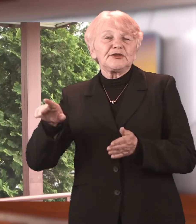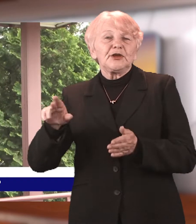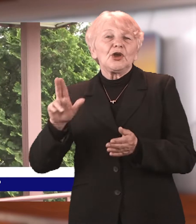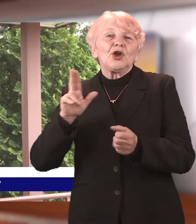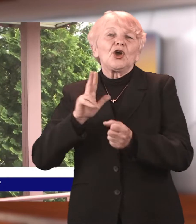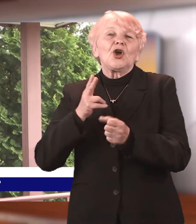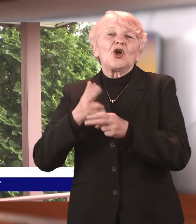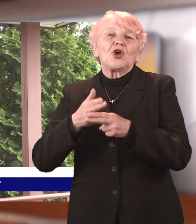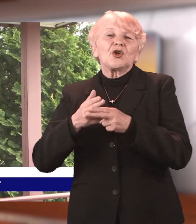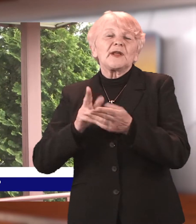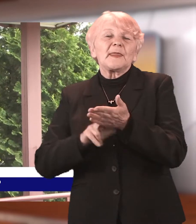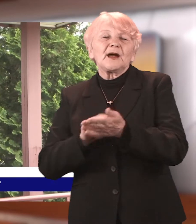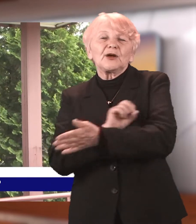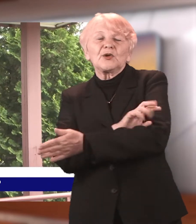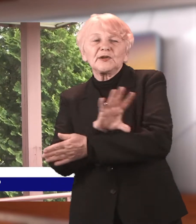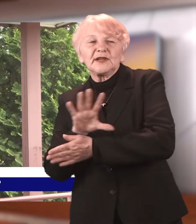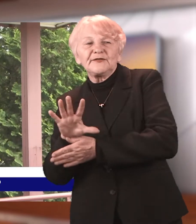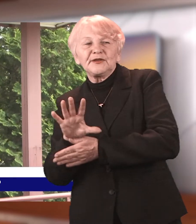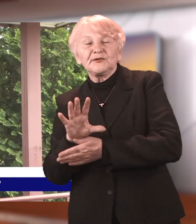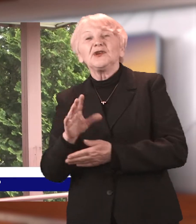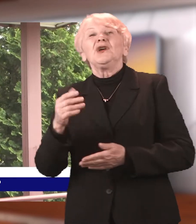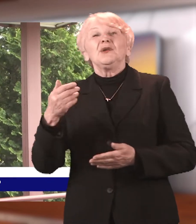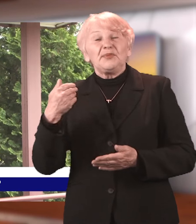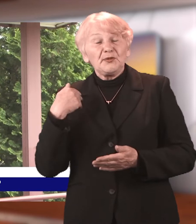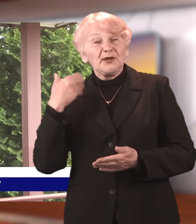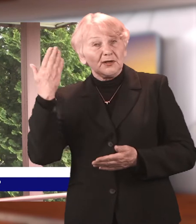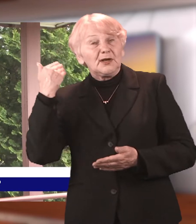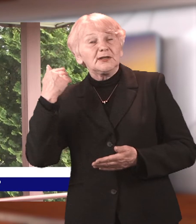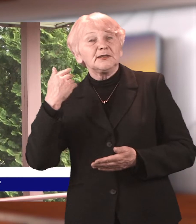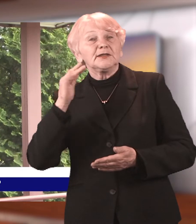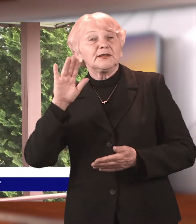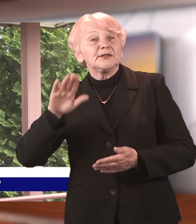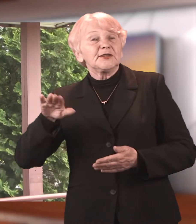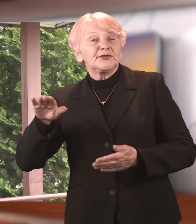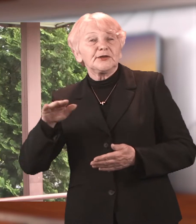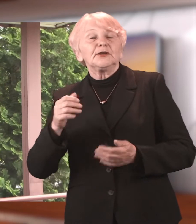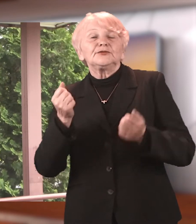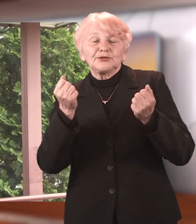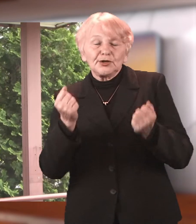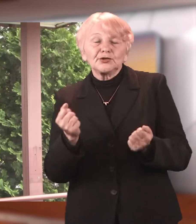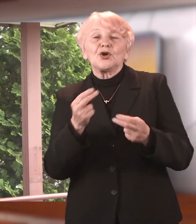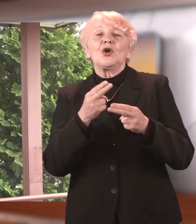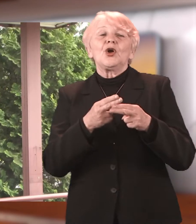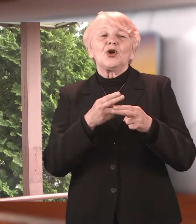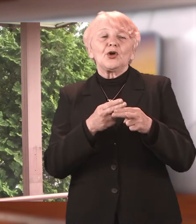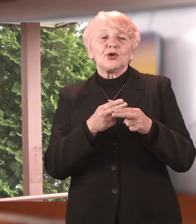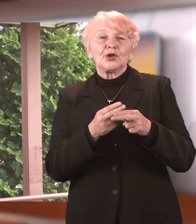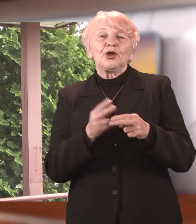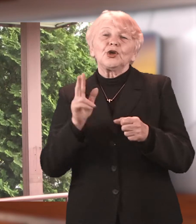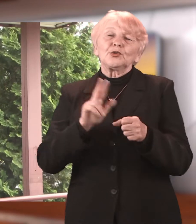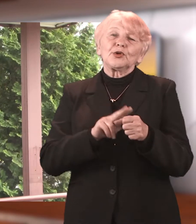również w ciężkim stanie, które wymagały zwiększonego zdecydowania nadzoru,